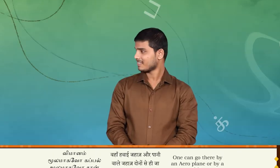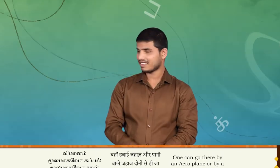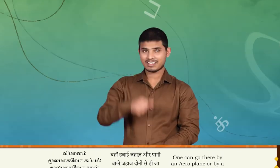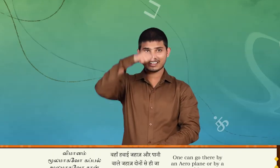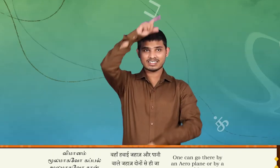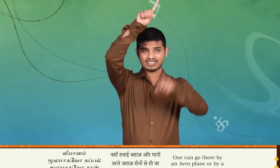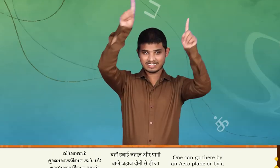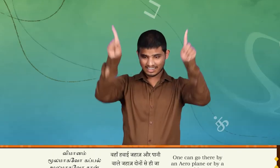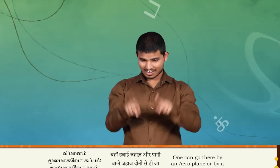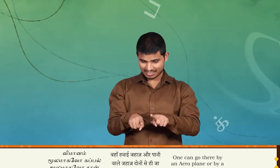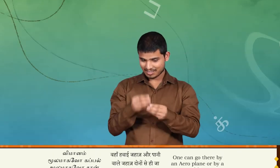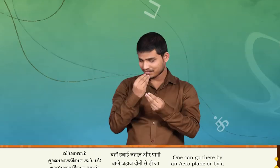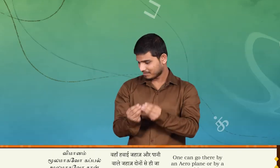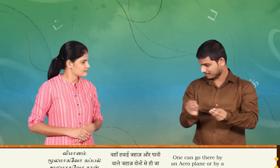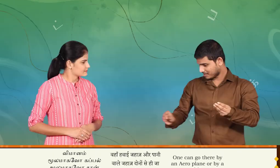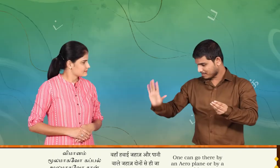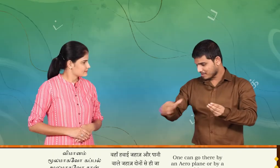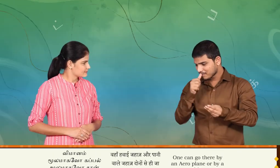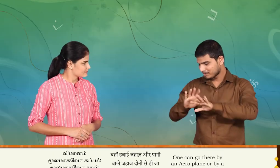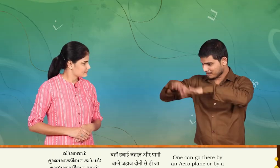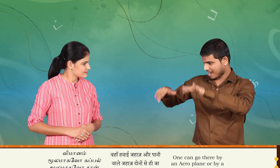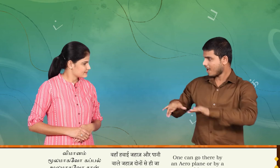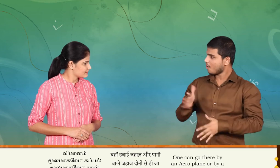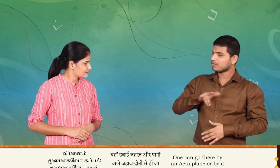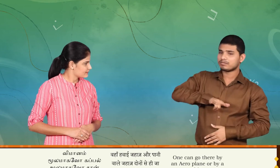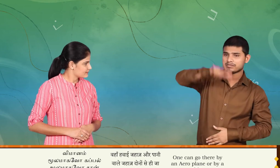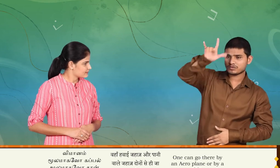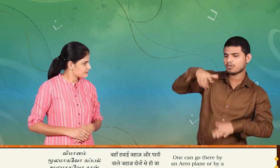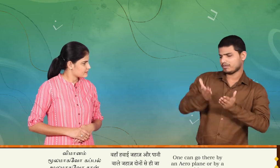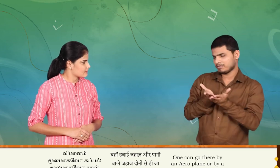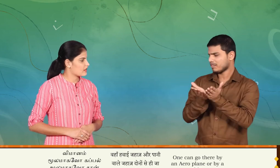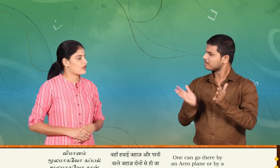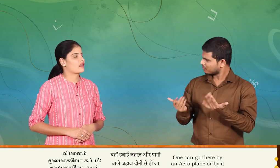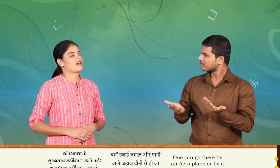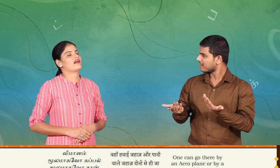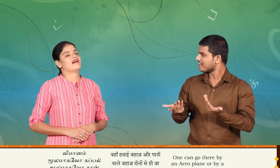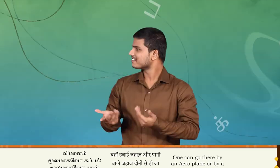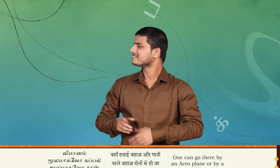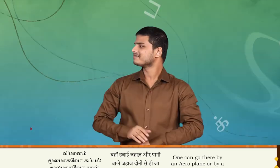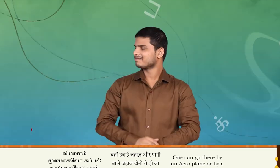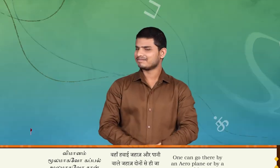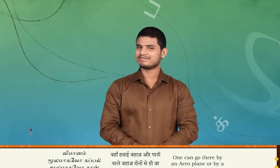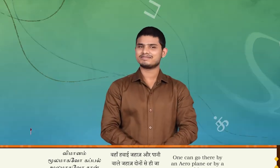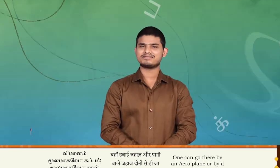விமான மூளமாகவோ கப்பல் மூளமாகவோ தான் அங்குப் போக முடியும்